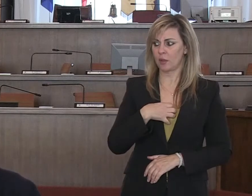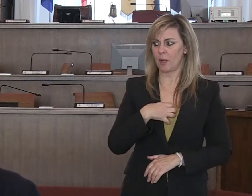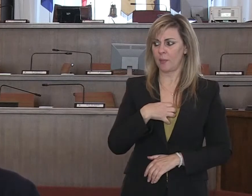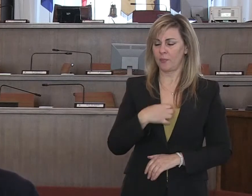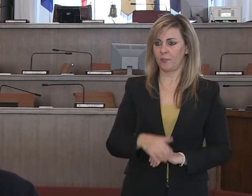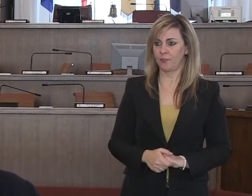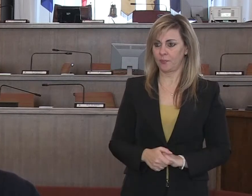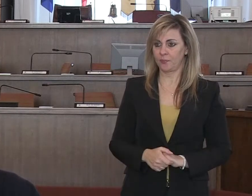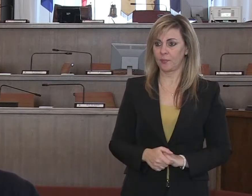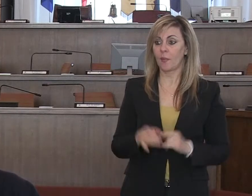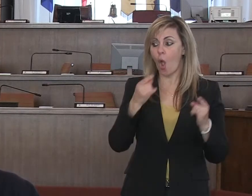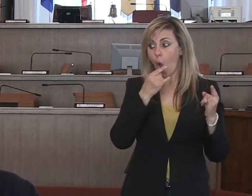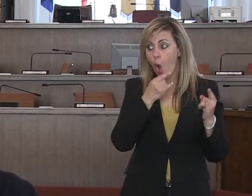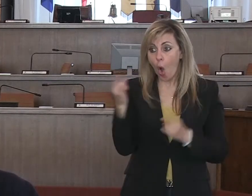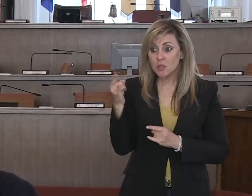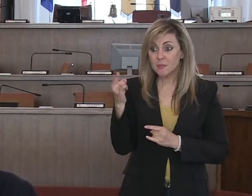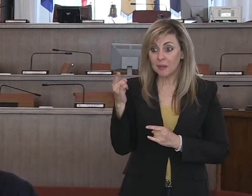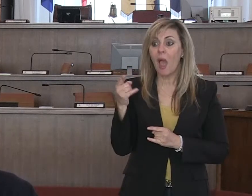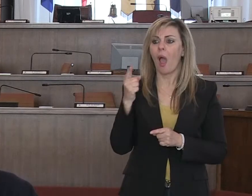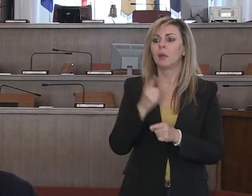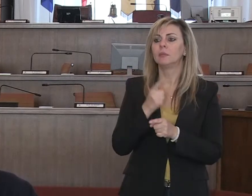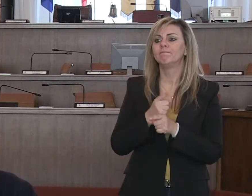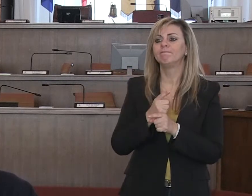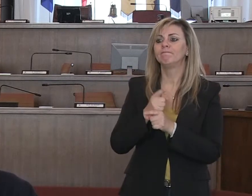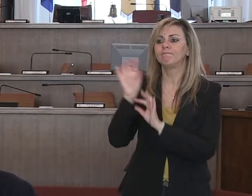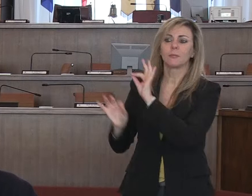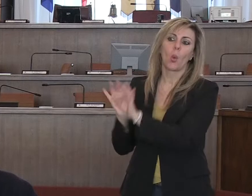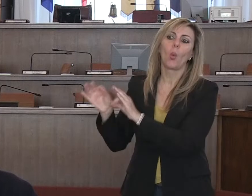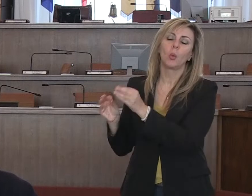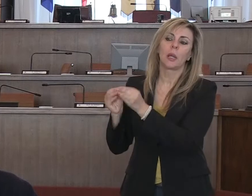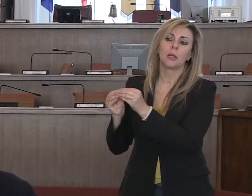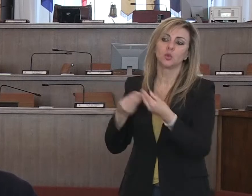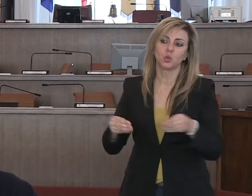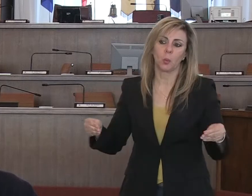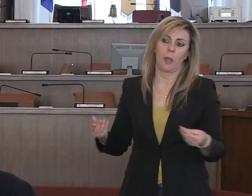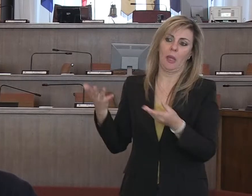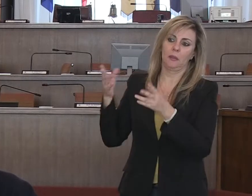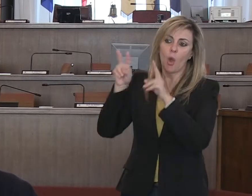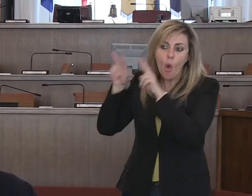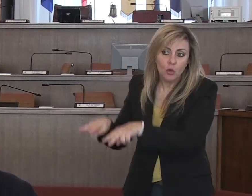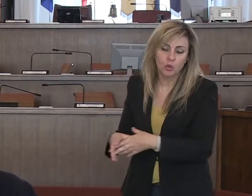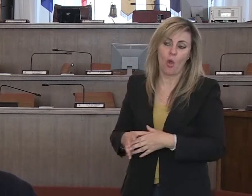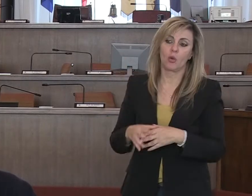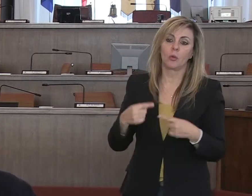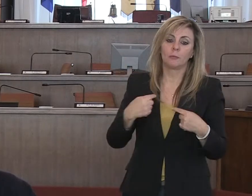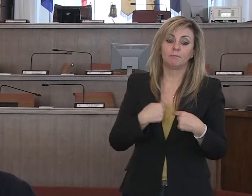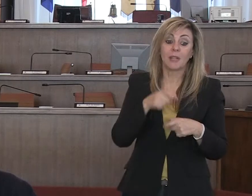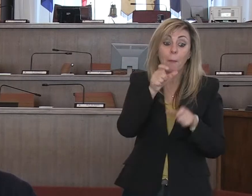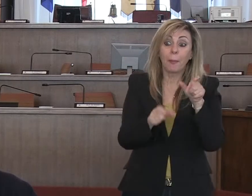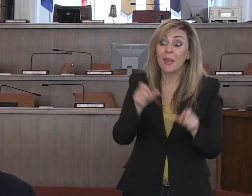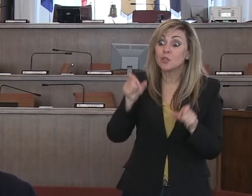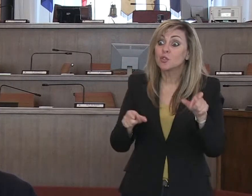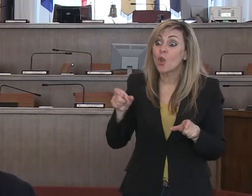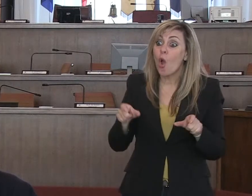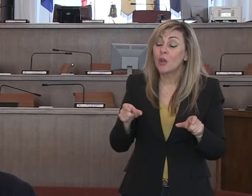che tutti gli ospedali venissero rimodulati. Noi abbiamo fatto sì che i pazienti sani, non simono,